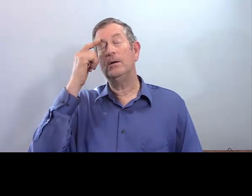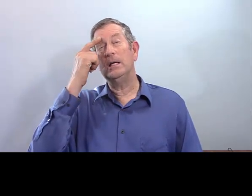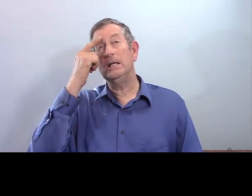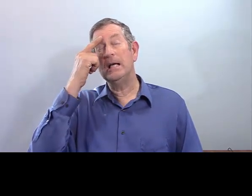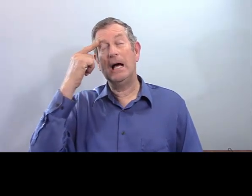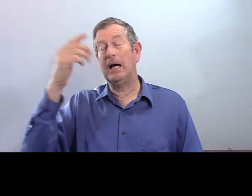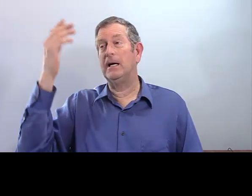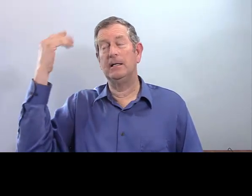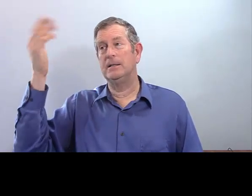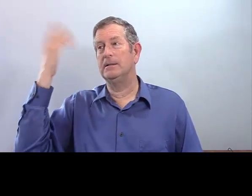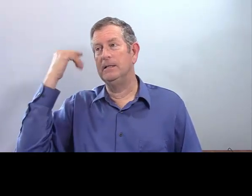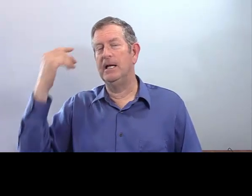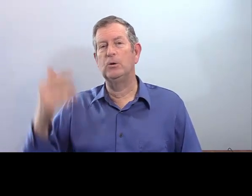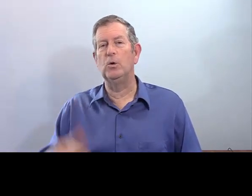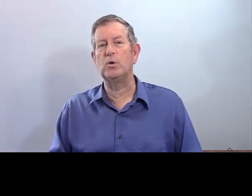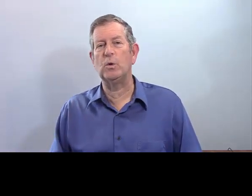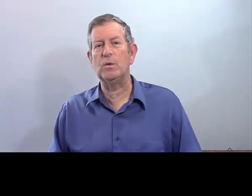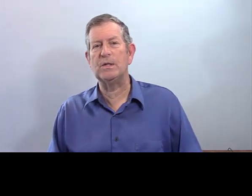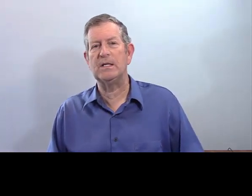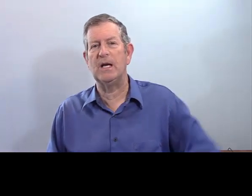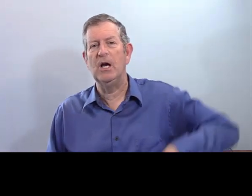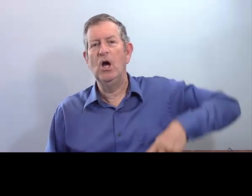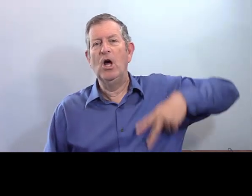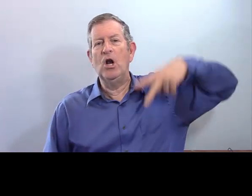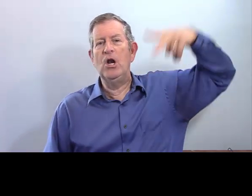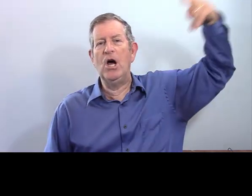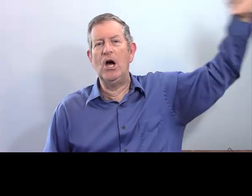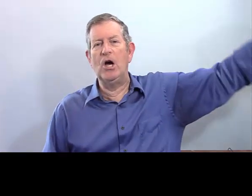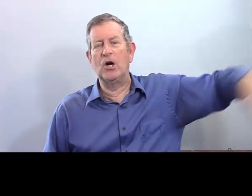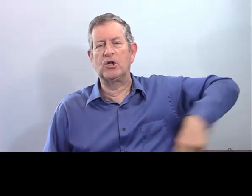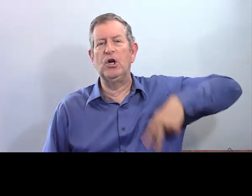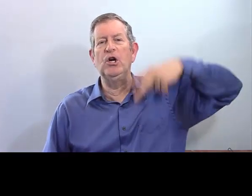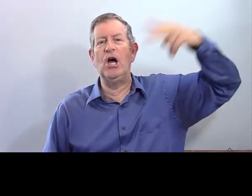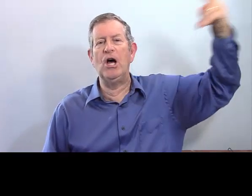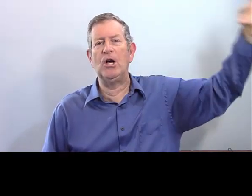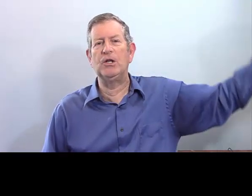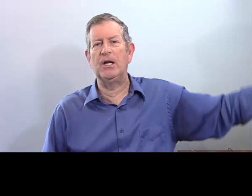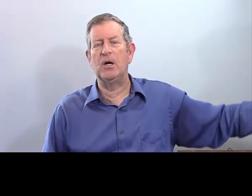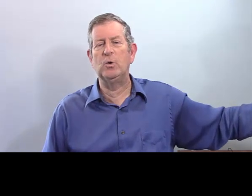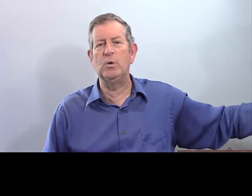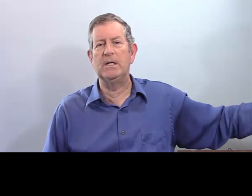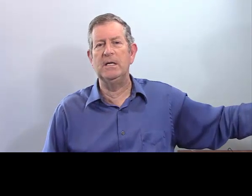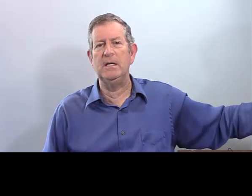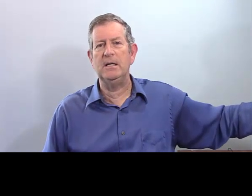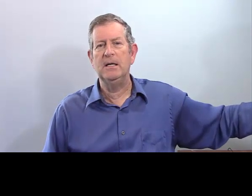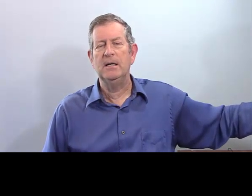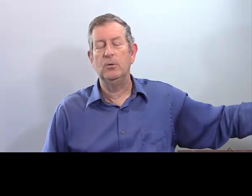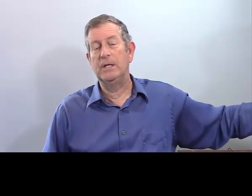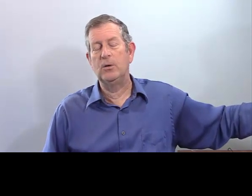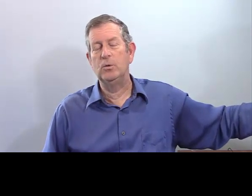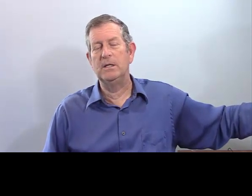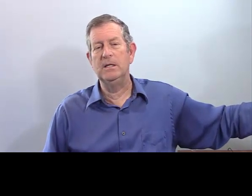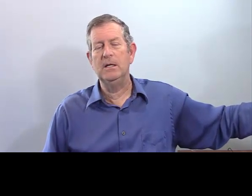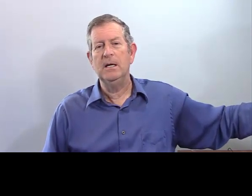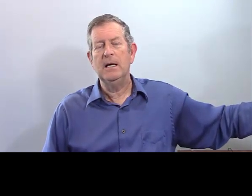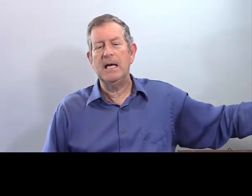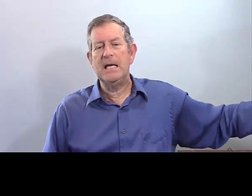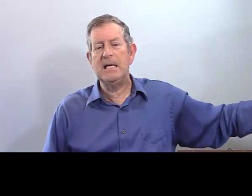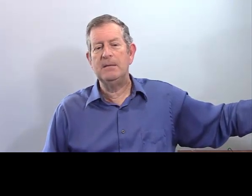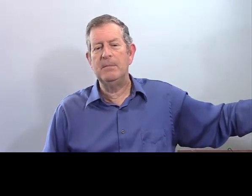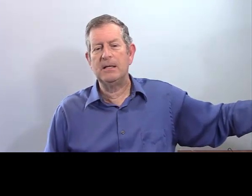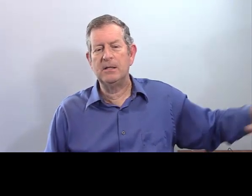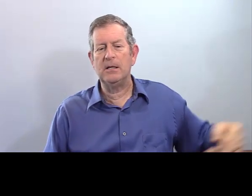Alors, il y a deux leçons. C'était leur. Je leur donne un cookie. Ou des cookies.